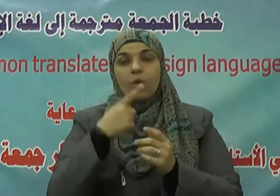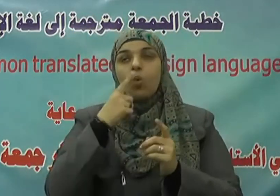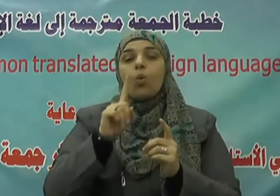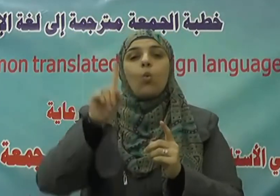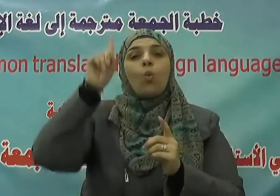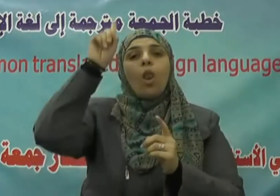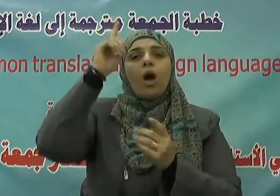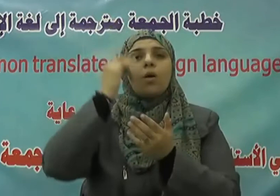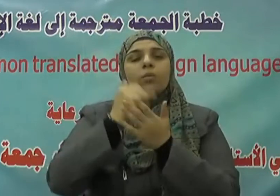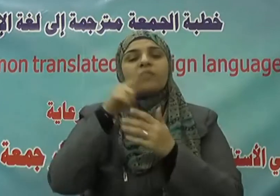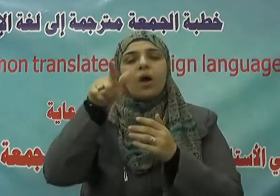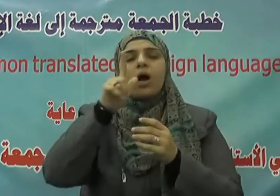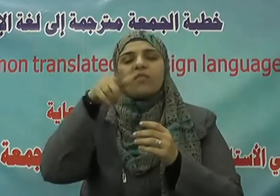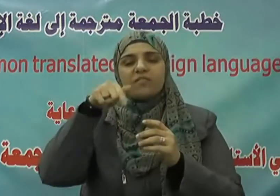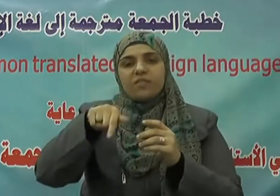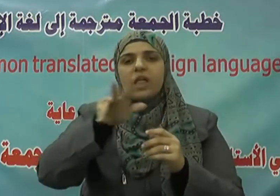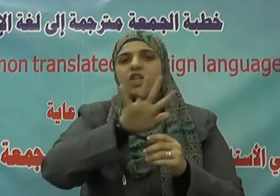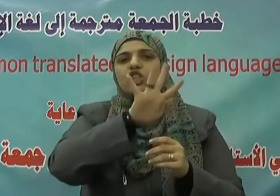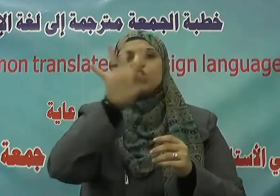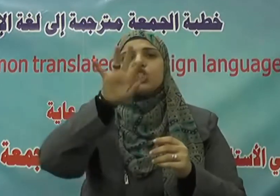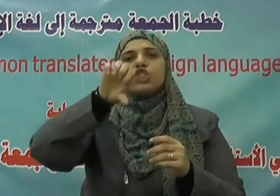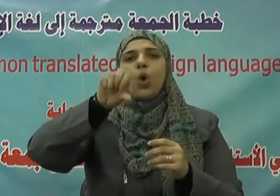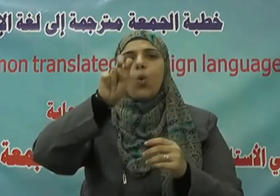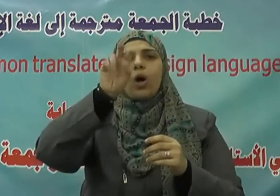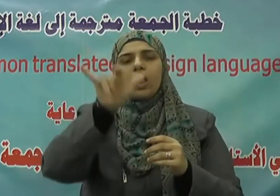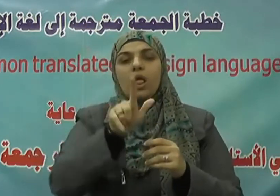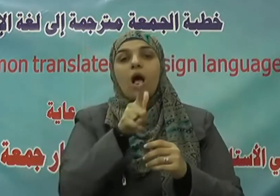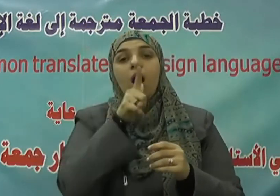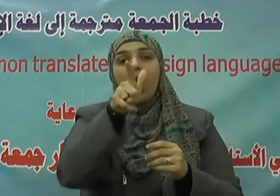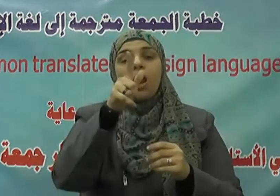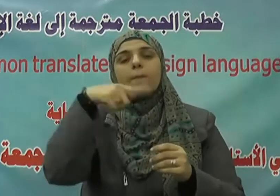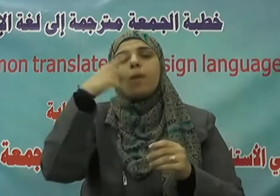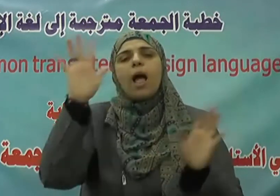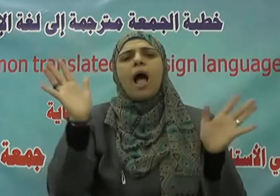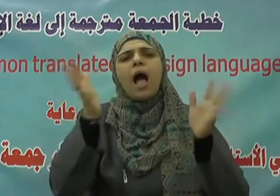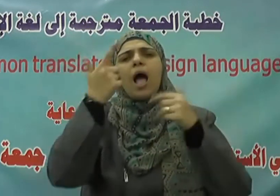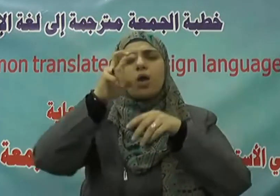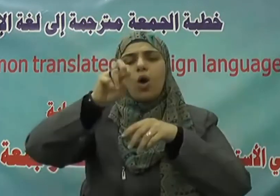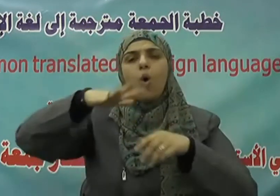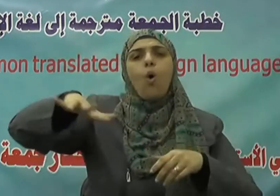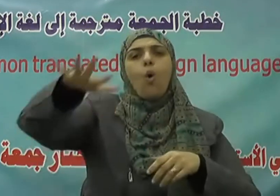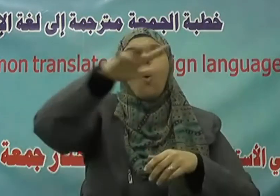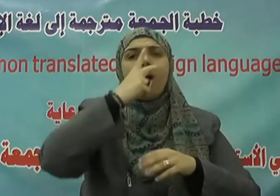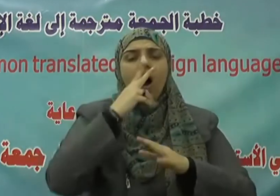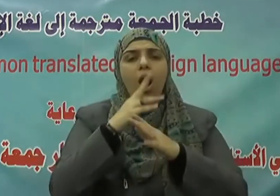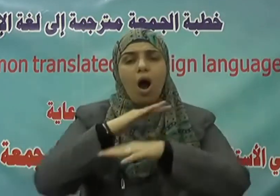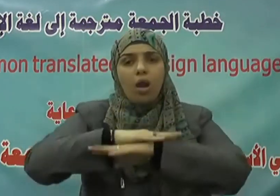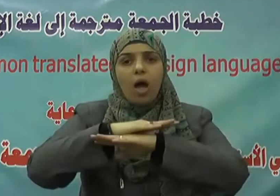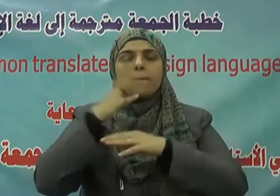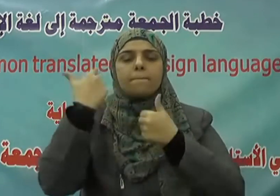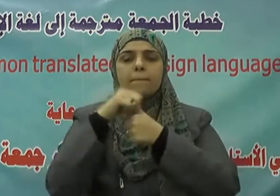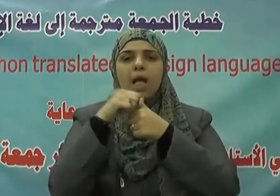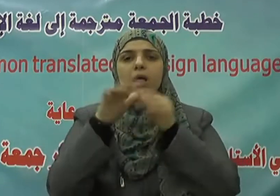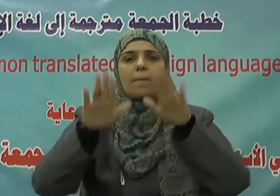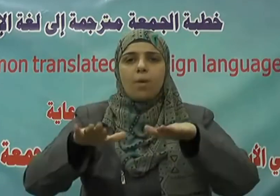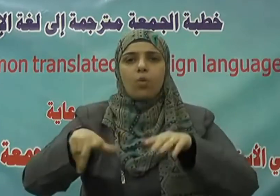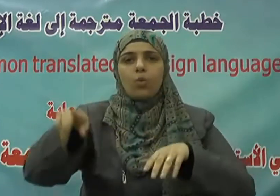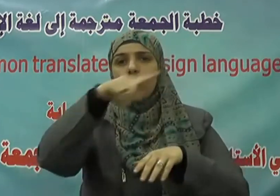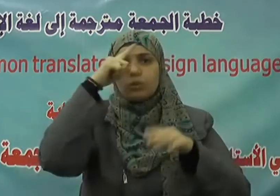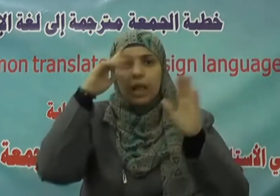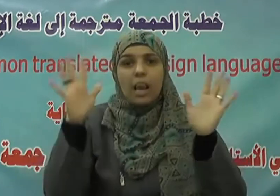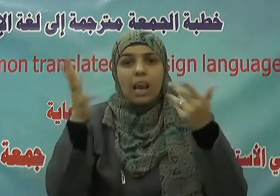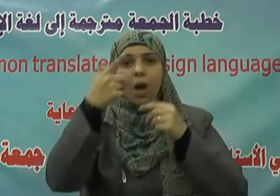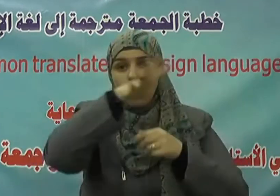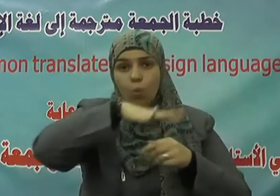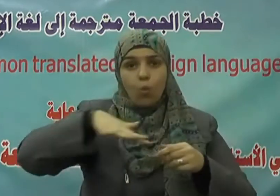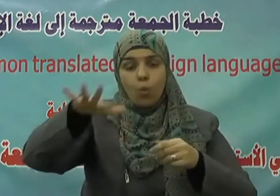شوقي حيث قال إنما الأمم الأخلاق ما بقيت فإنهم ذهبت